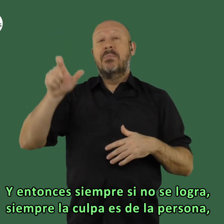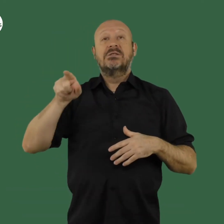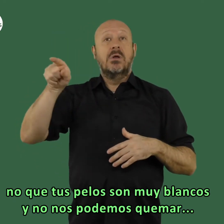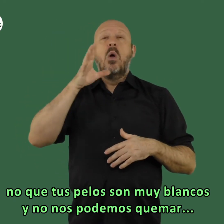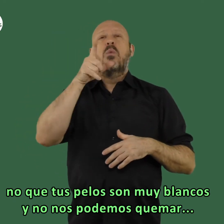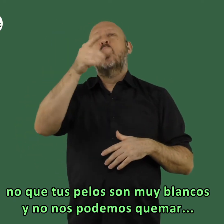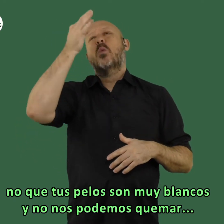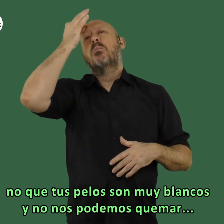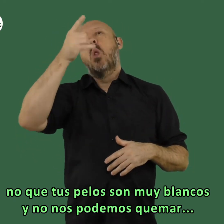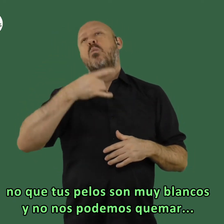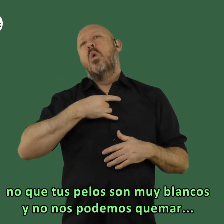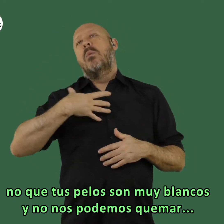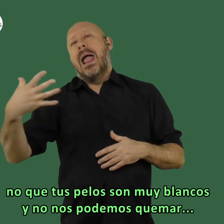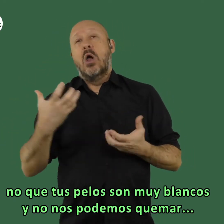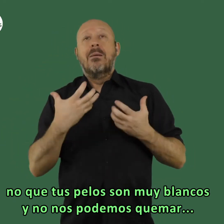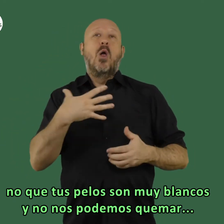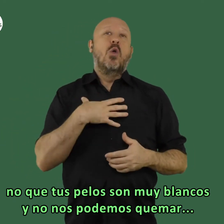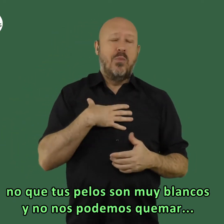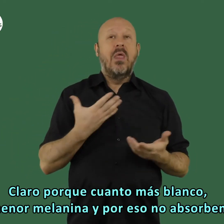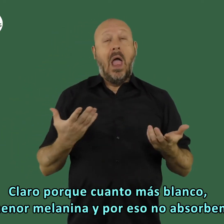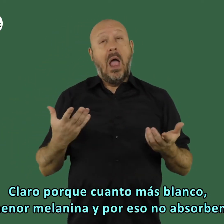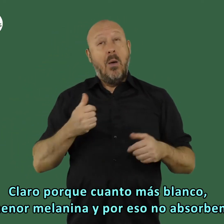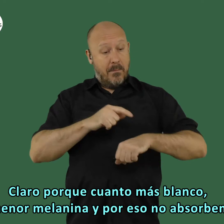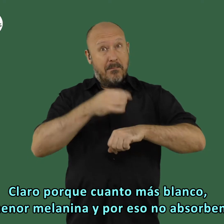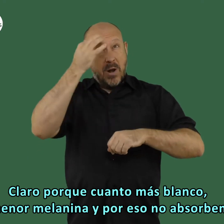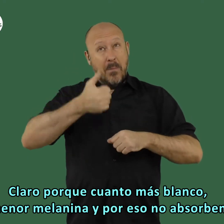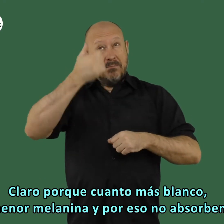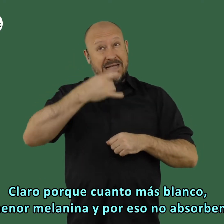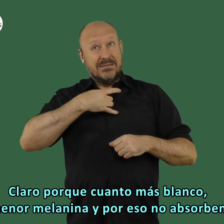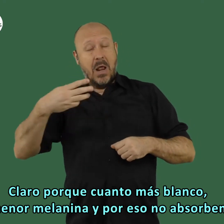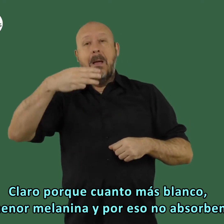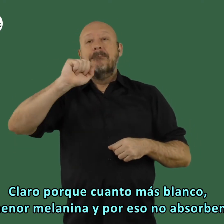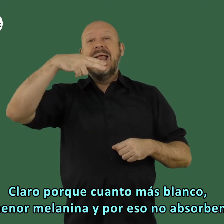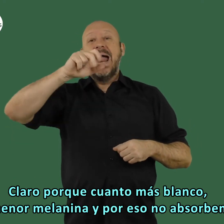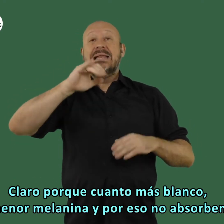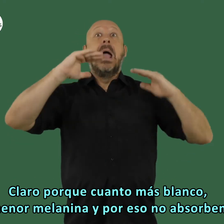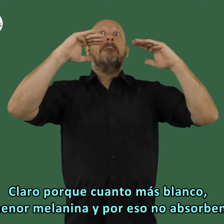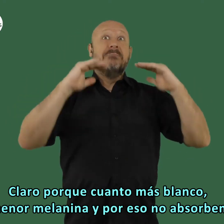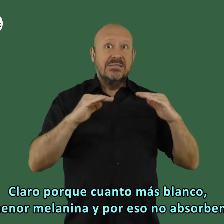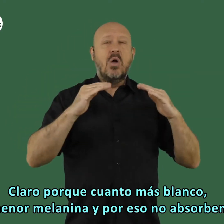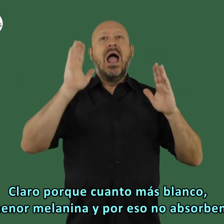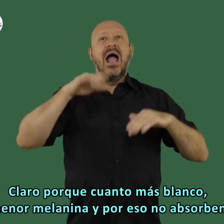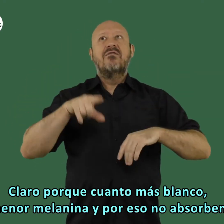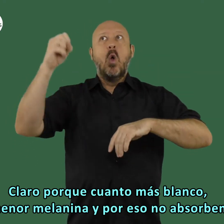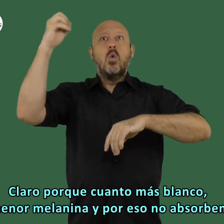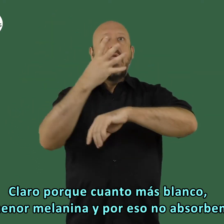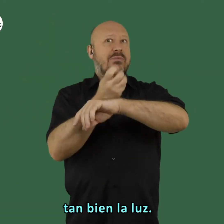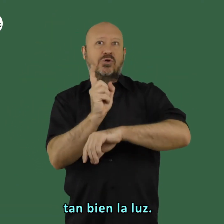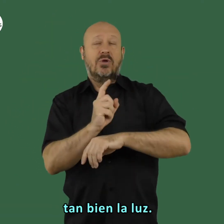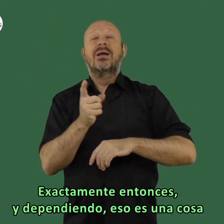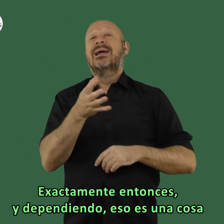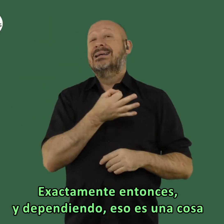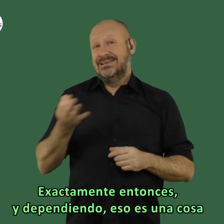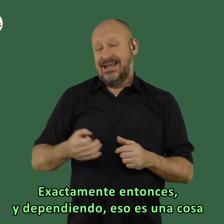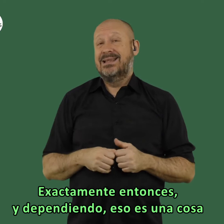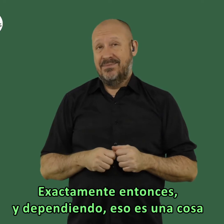culpa es de la persona no que tus pelos son muy blancos y no los podemos quemar cuando más blanco menos melanina y por eso no absorben